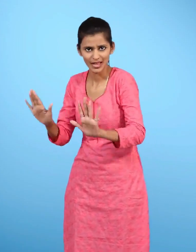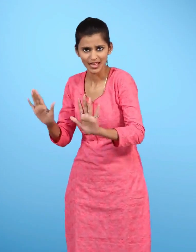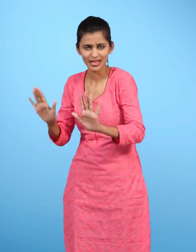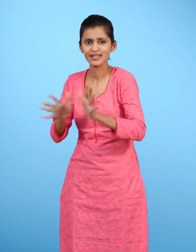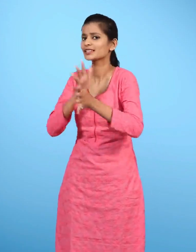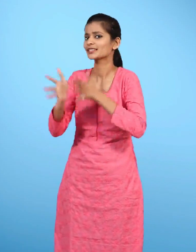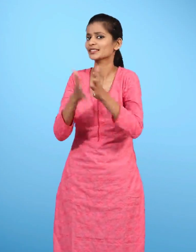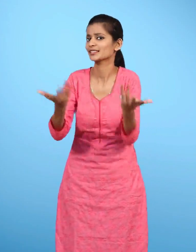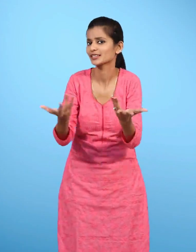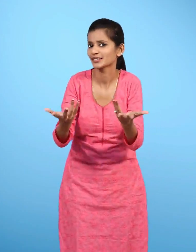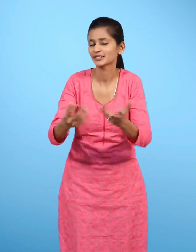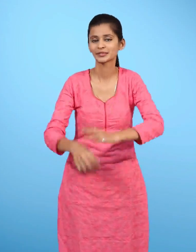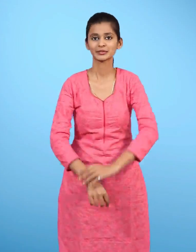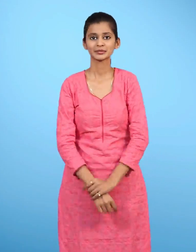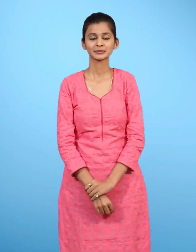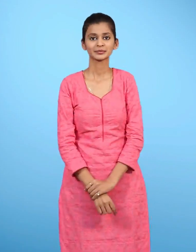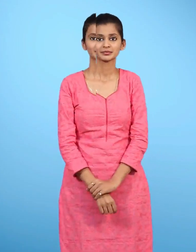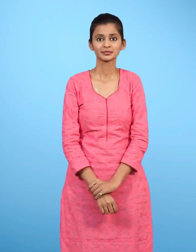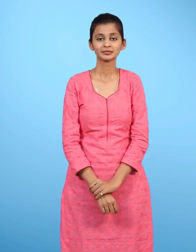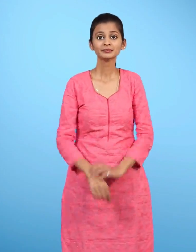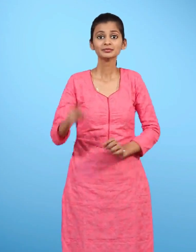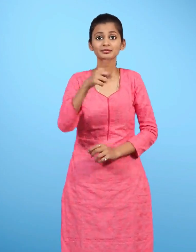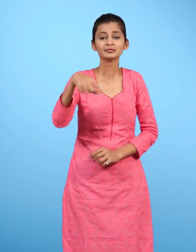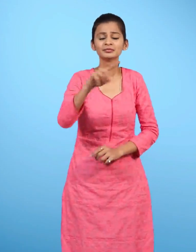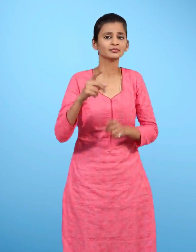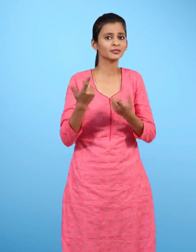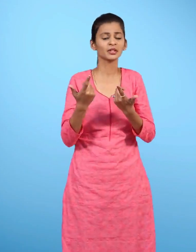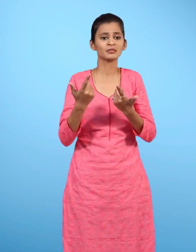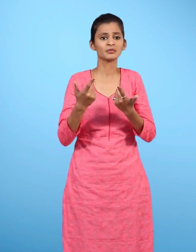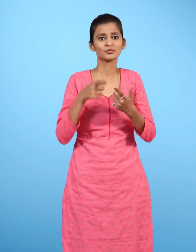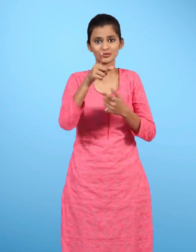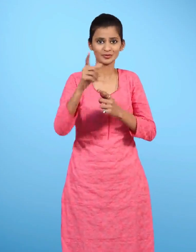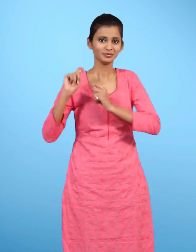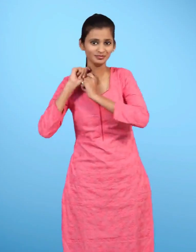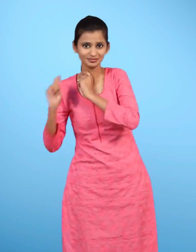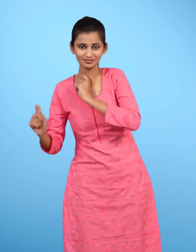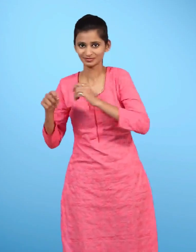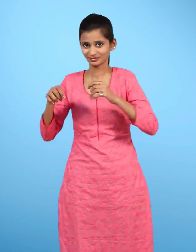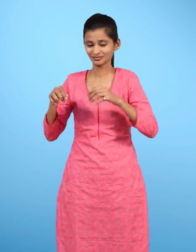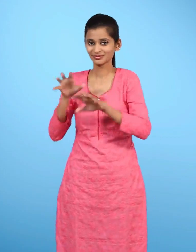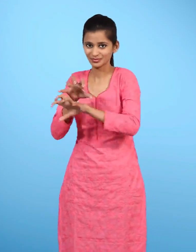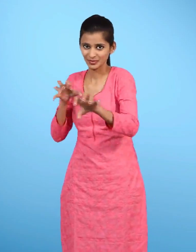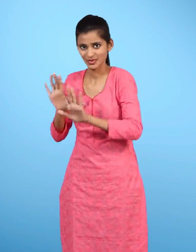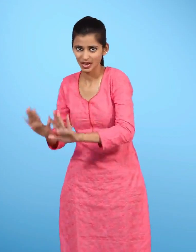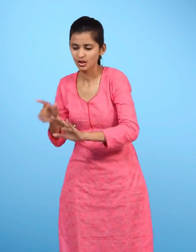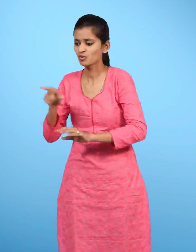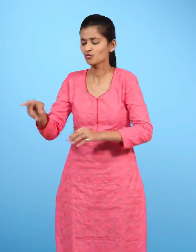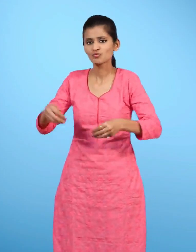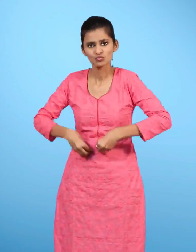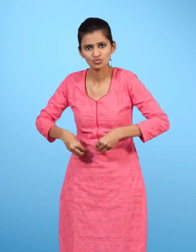किस नाम से तुम क्या करते हो जब तुम्हारे पालतु जानवर को भूख लगती